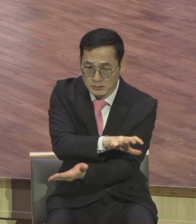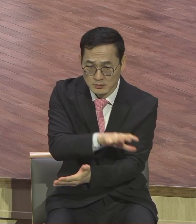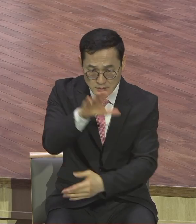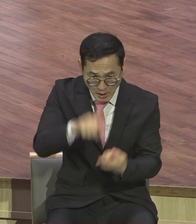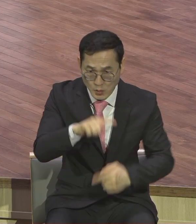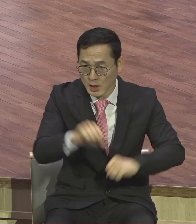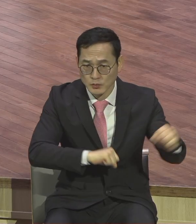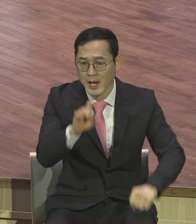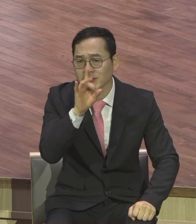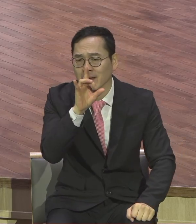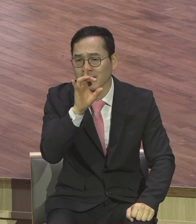서임 받습니다